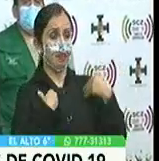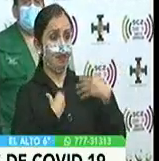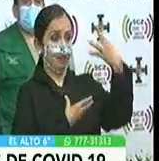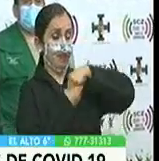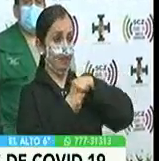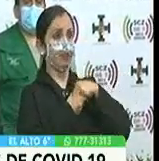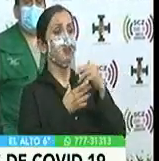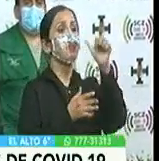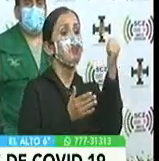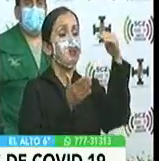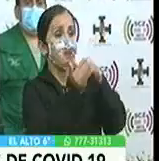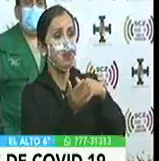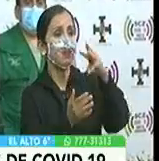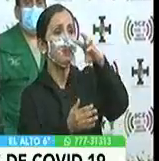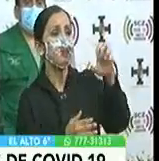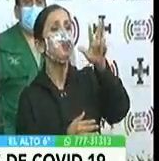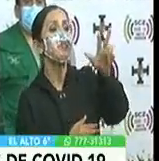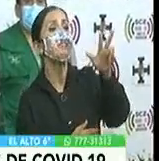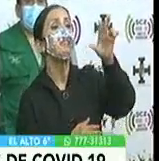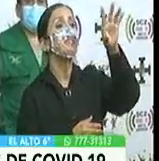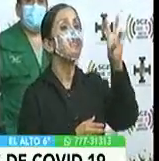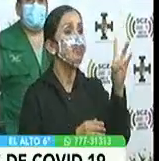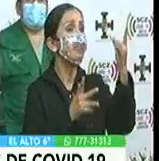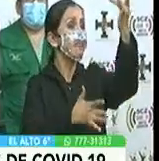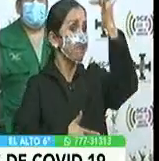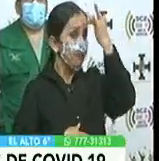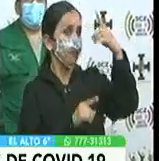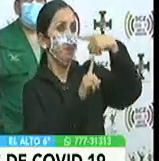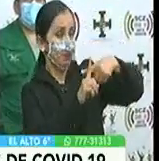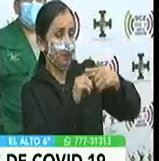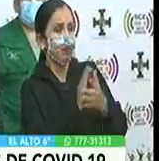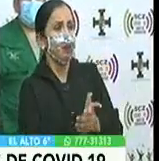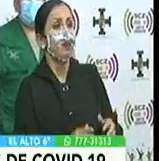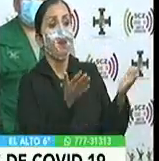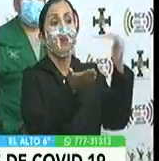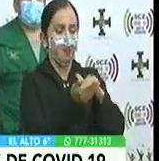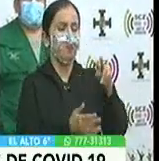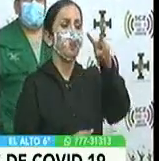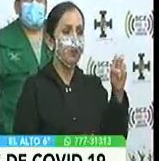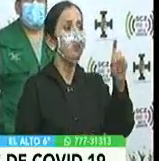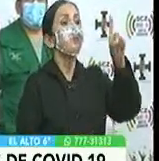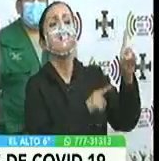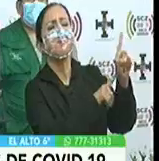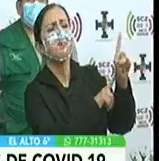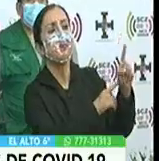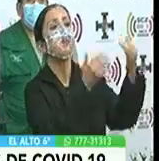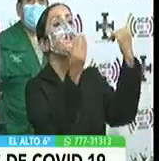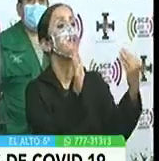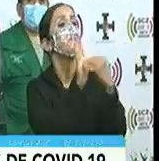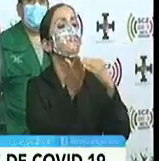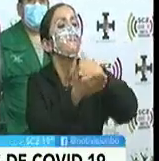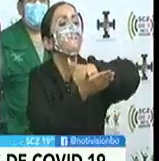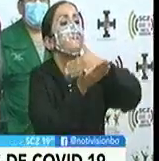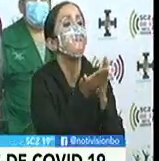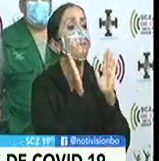10.637 casos. Vuelvo a insistir y repetir, 201 es el registro